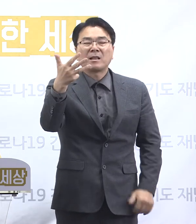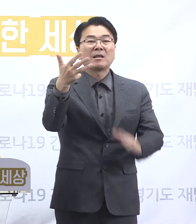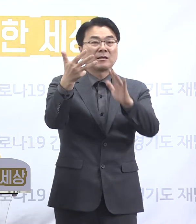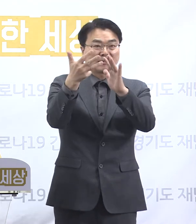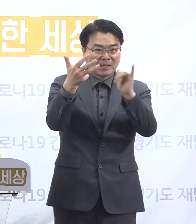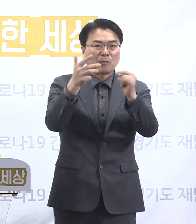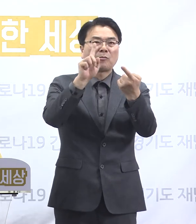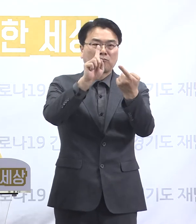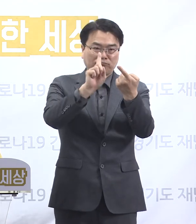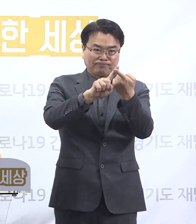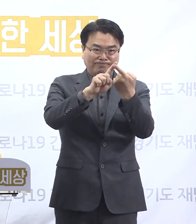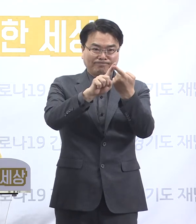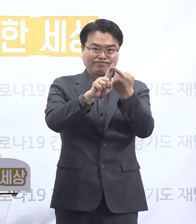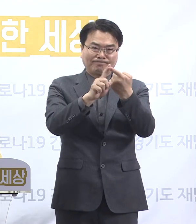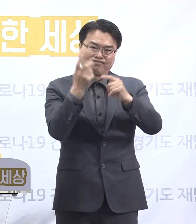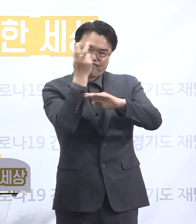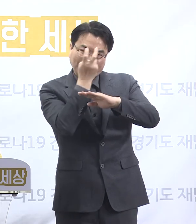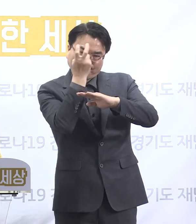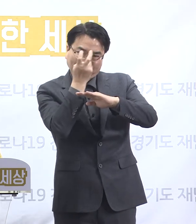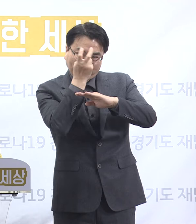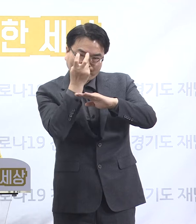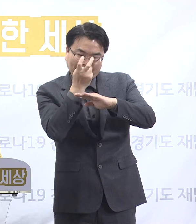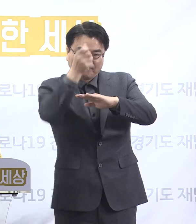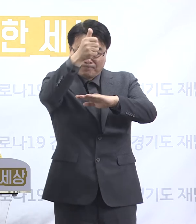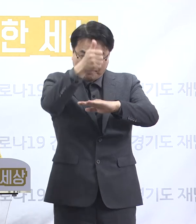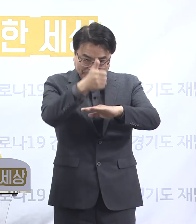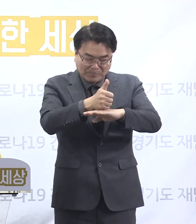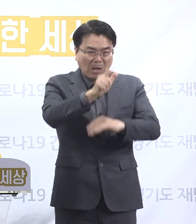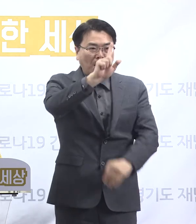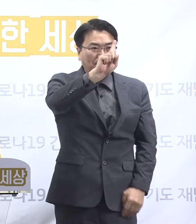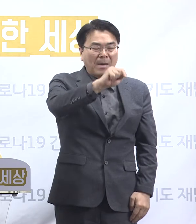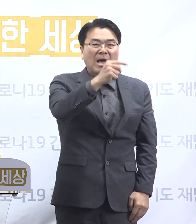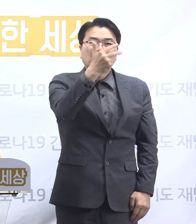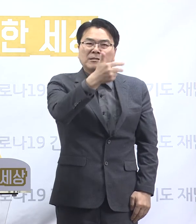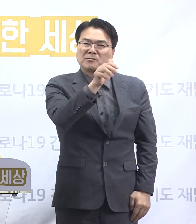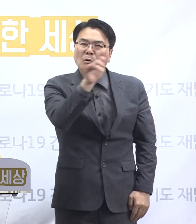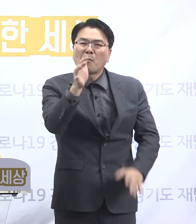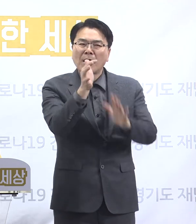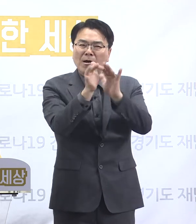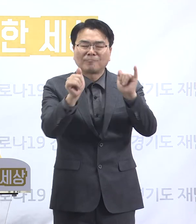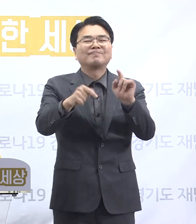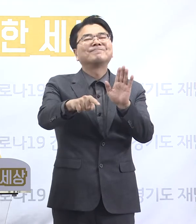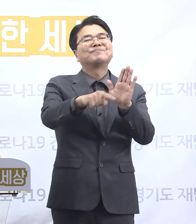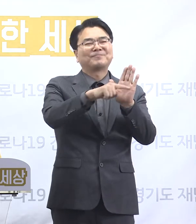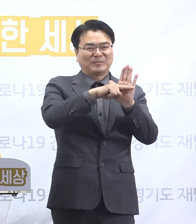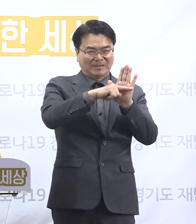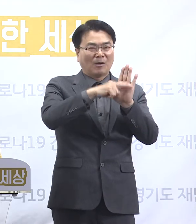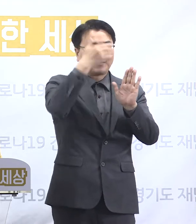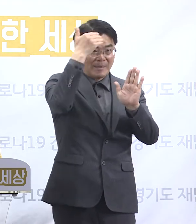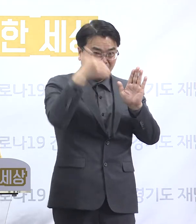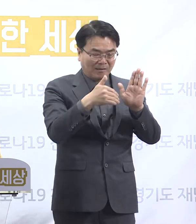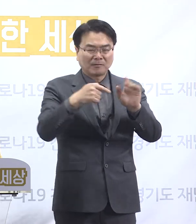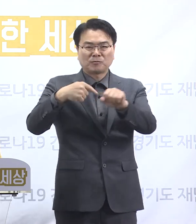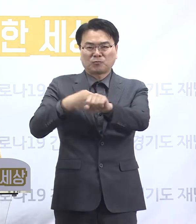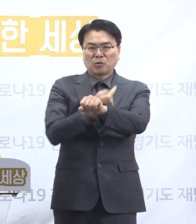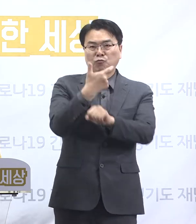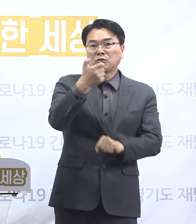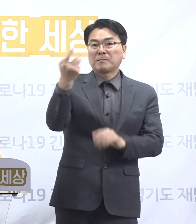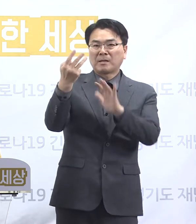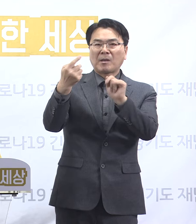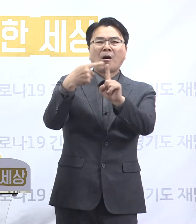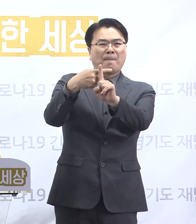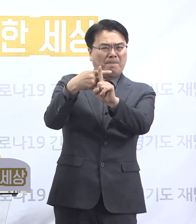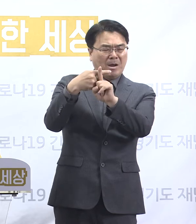대해 진단검사를 실시하여 1만 7,655명이 음성 판정을, 63명이